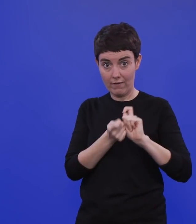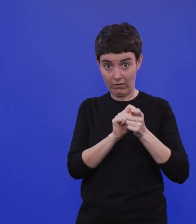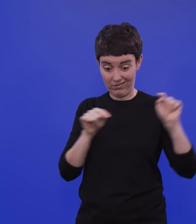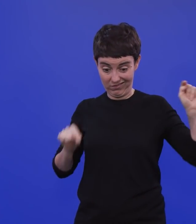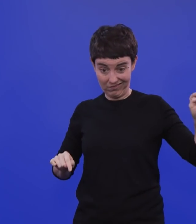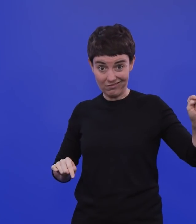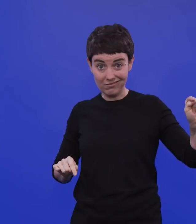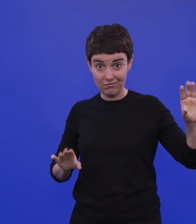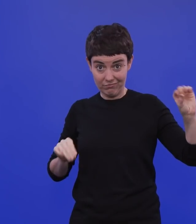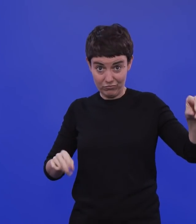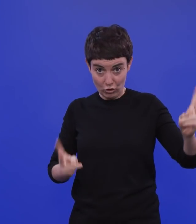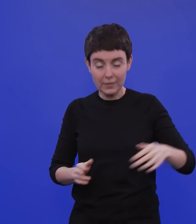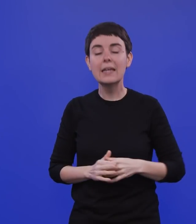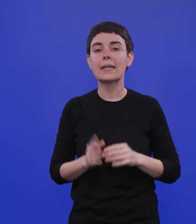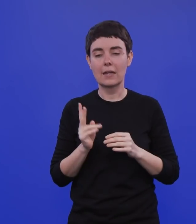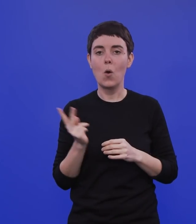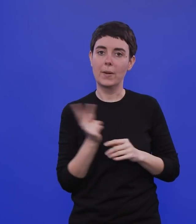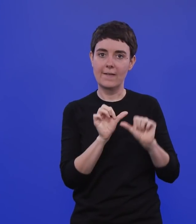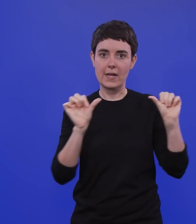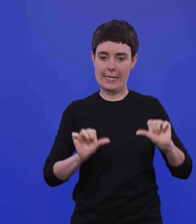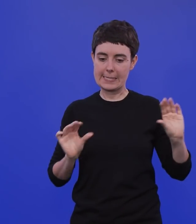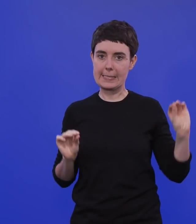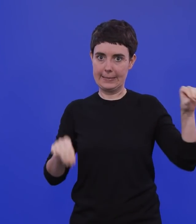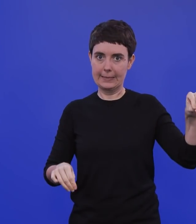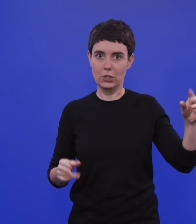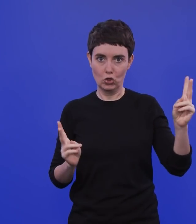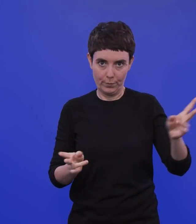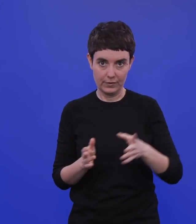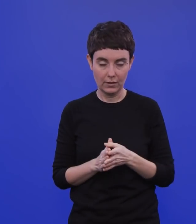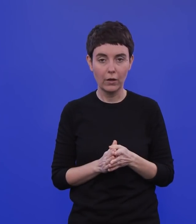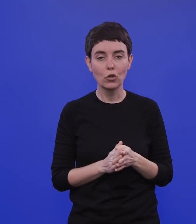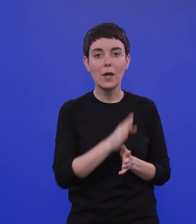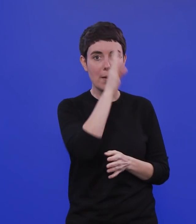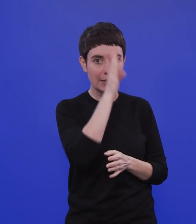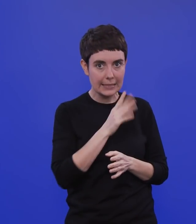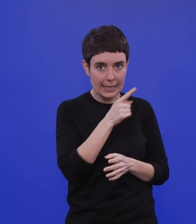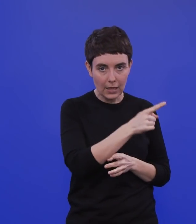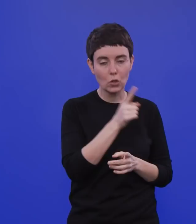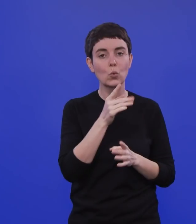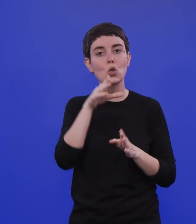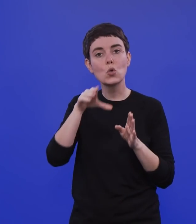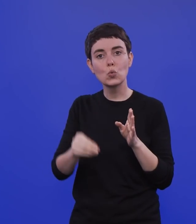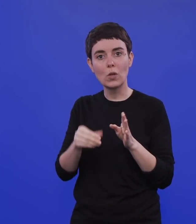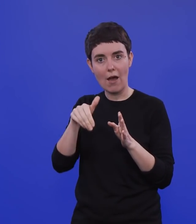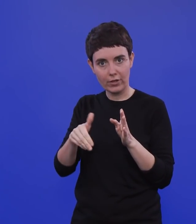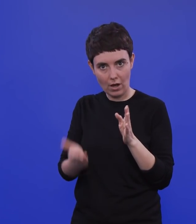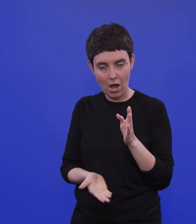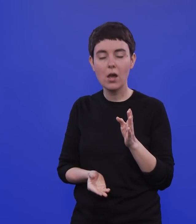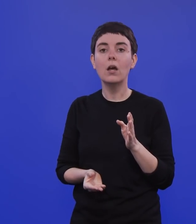die liegt auch bei diesen Varianten vor. jetzt haben wir da ja Südafrika und Brasilien jeweils Situationen, wo wir davon ausgehen müssen, dass